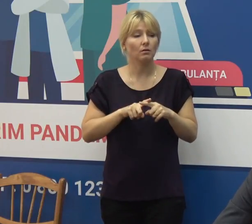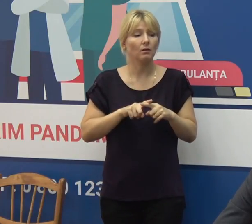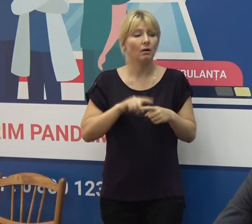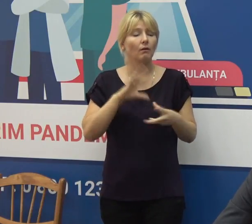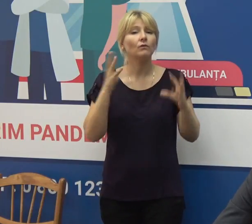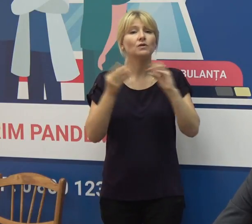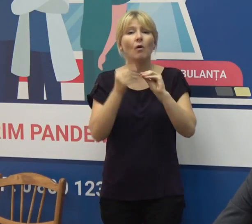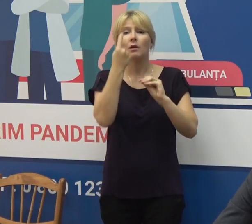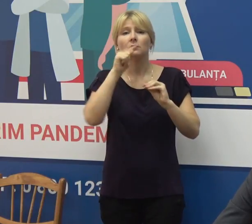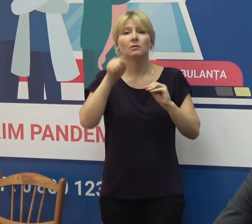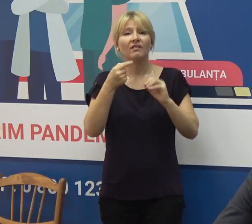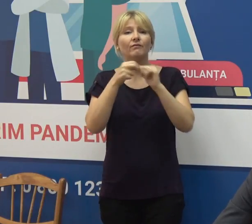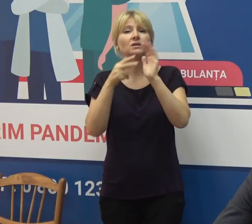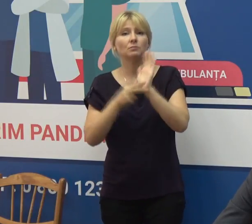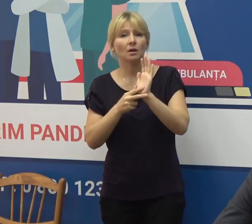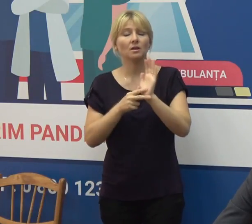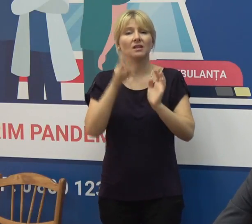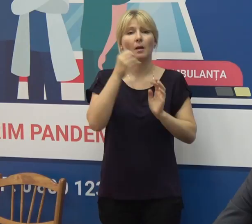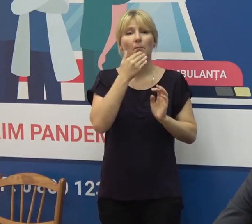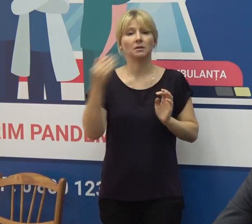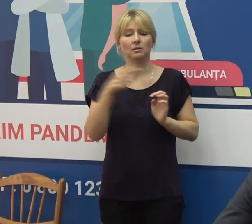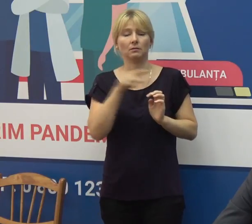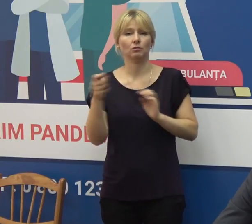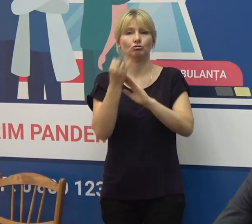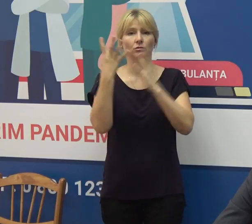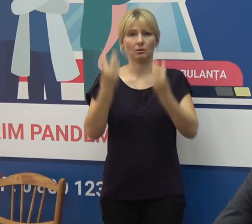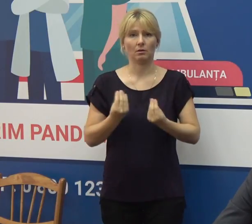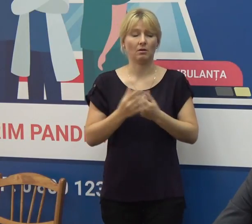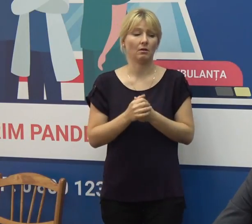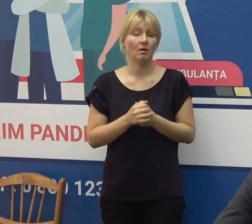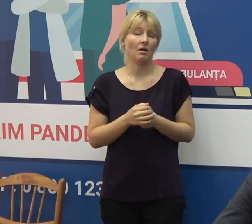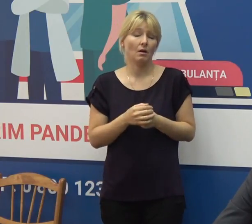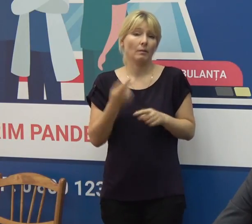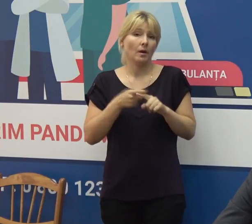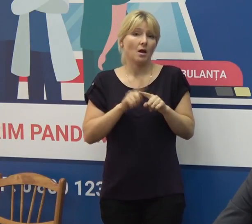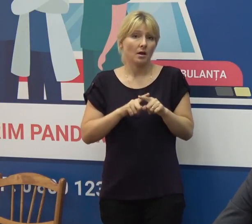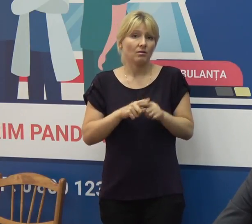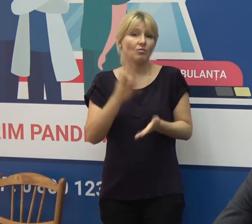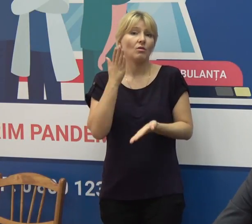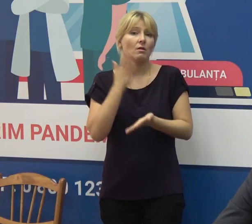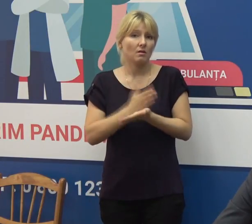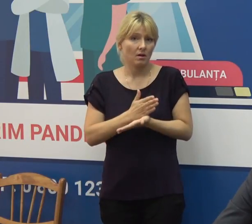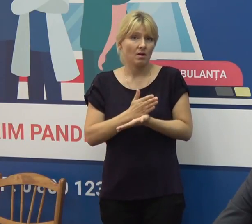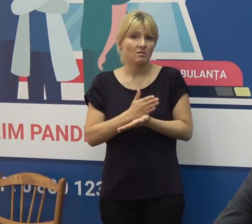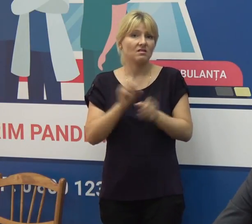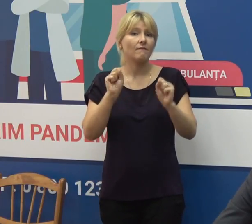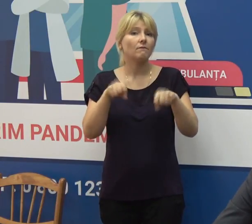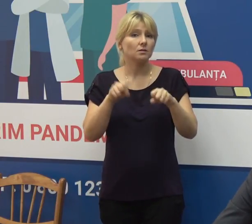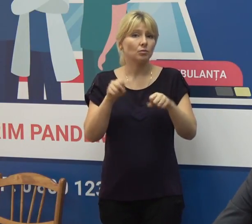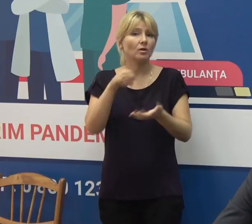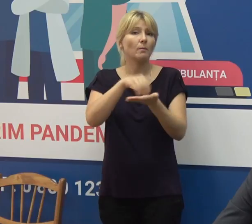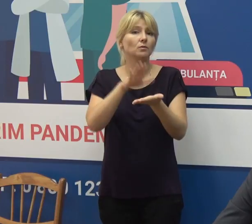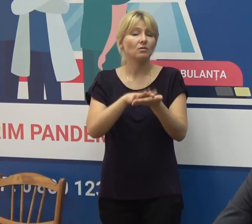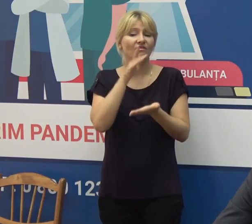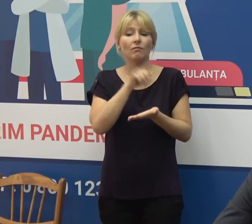valorii de 1,18 pentru ultimele 14 zile. Astfel, există o posibilitate de a înregistra